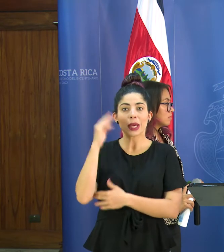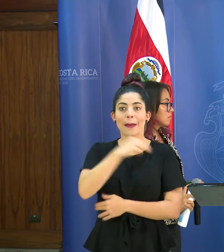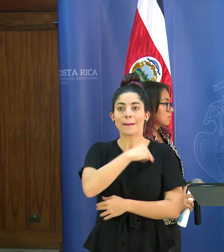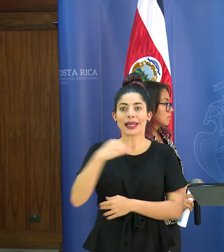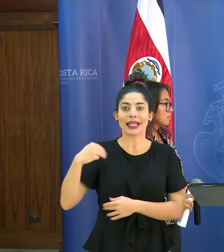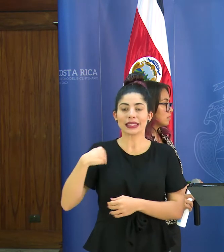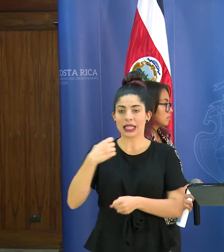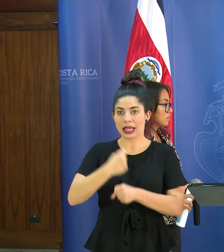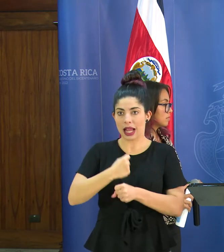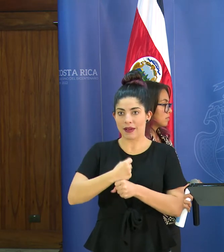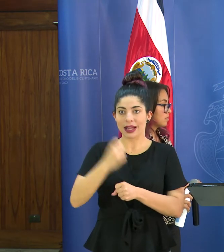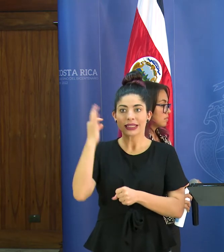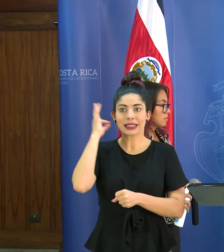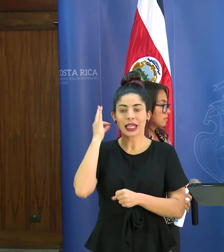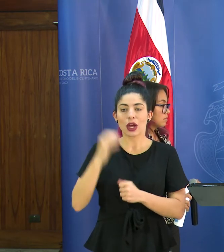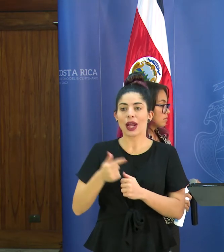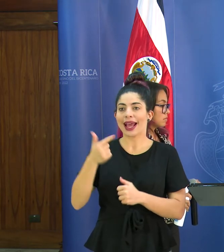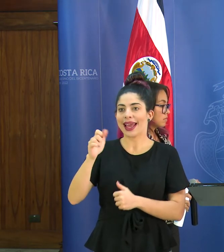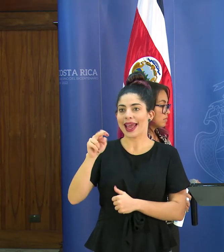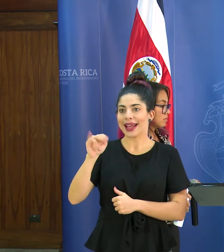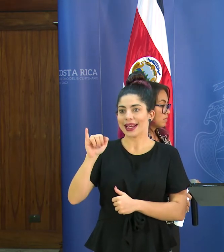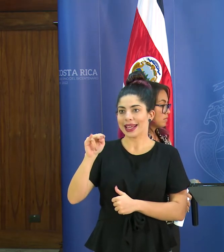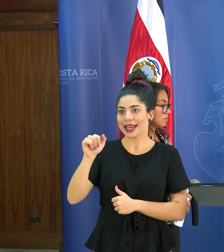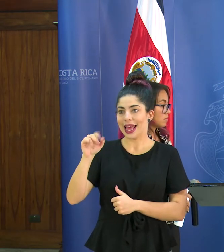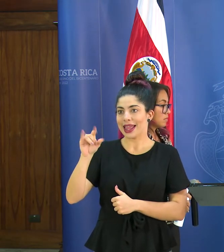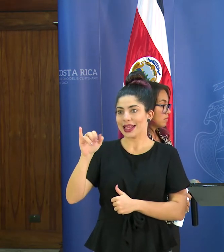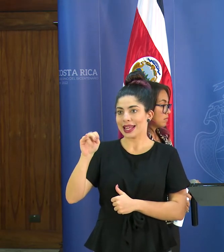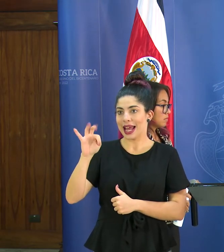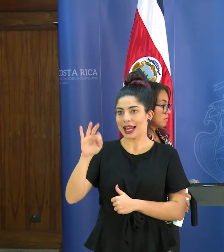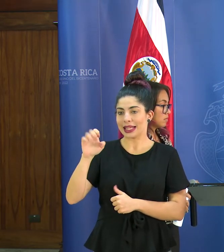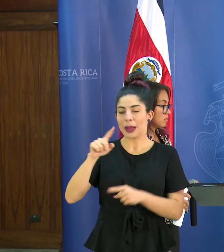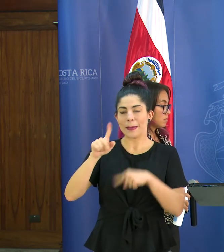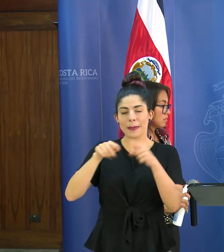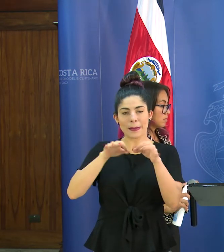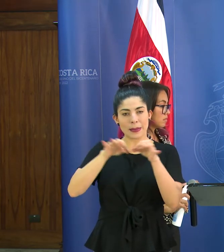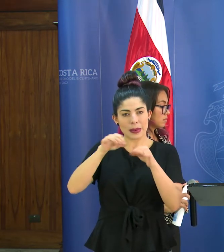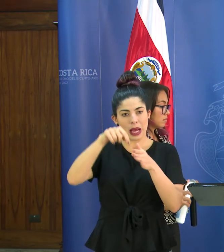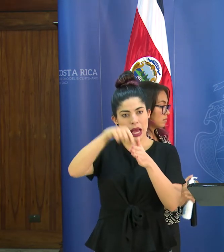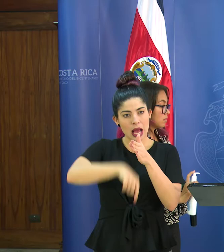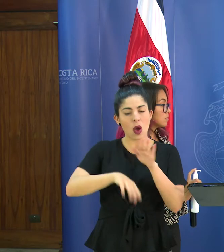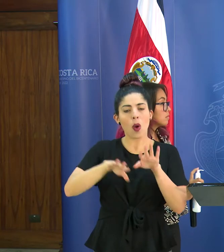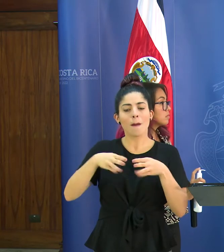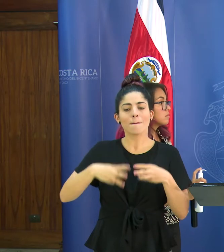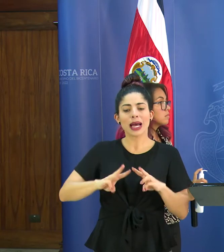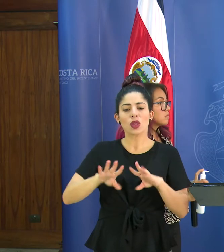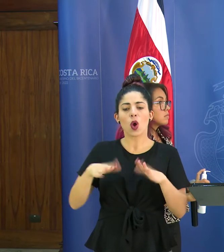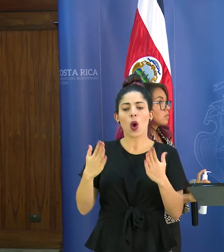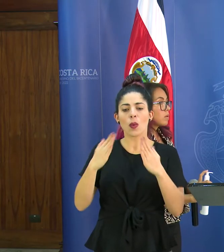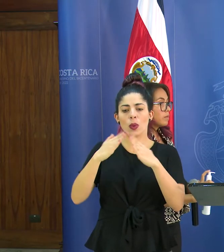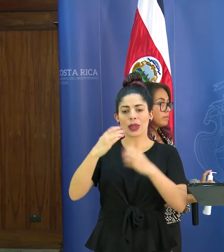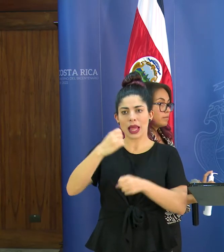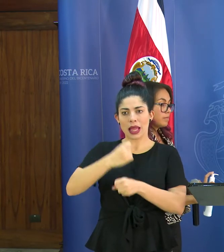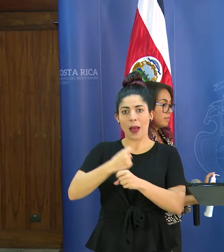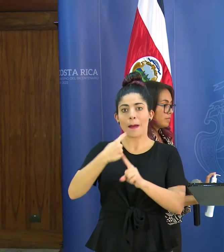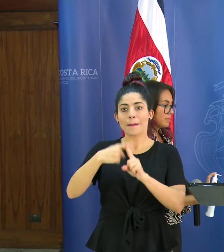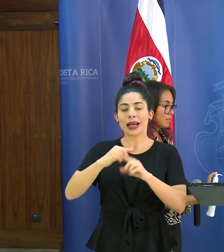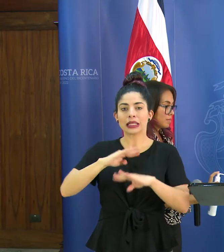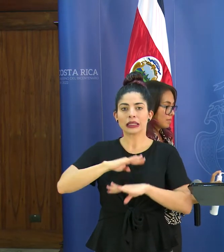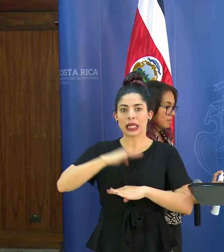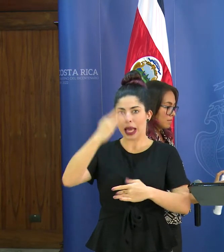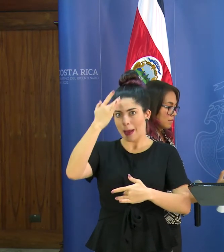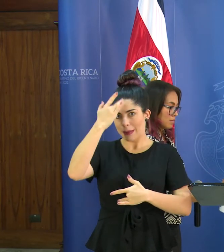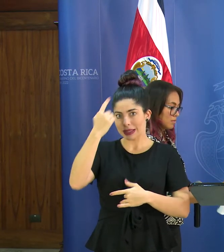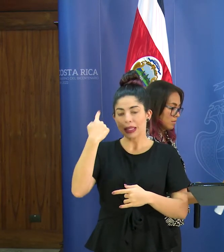ministra de trabajo la señora Yanina Dinarte quien ampliará sobre las medidas del teletrabajo y además de las incapacidades por